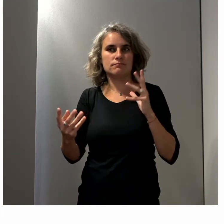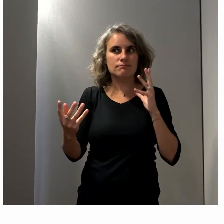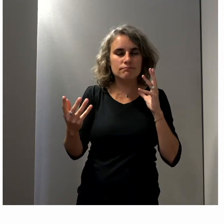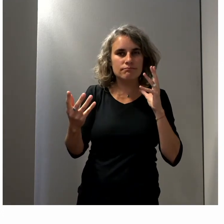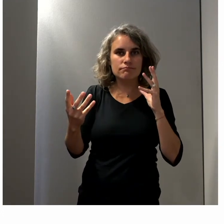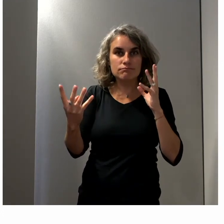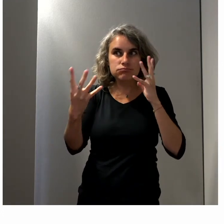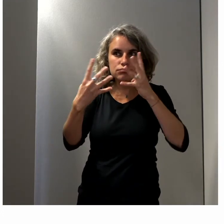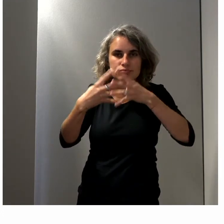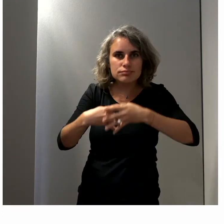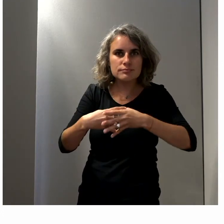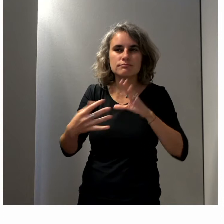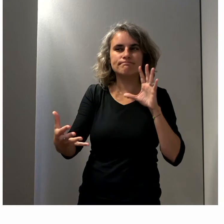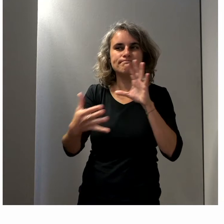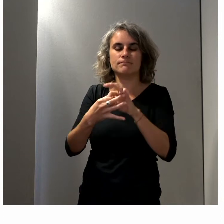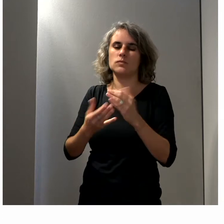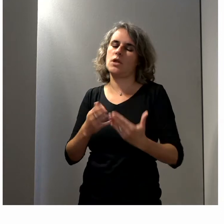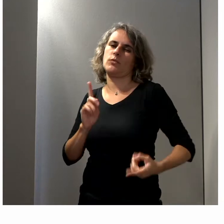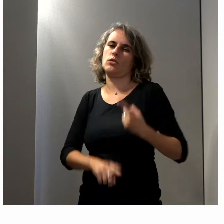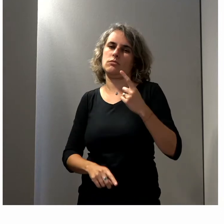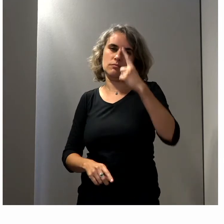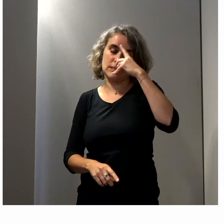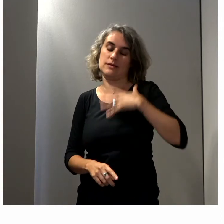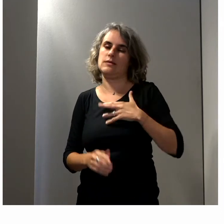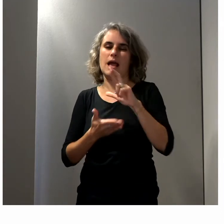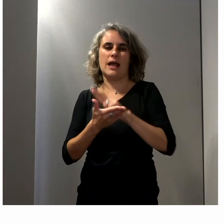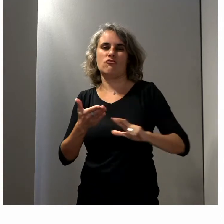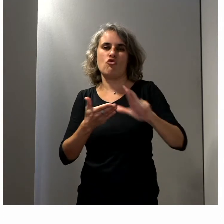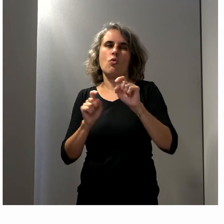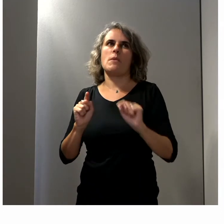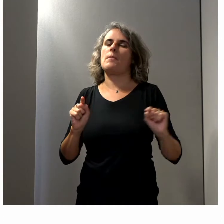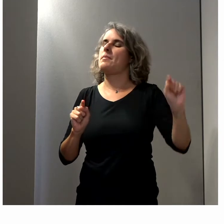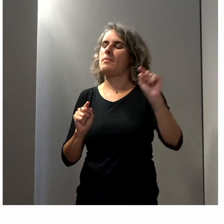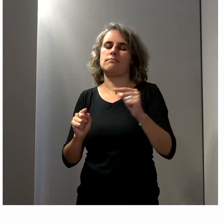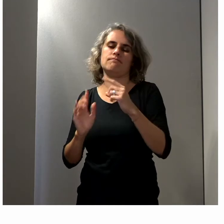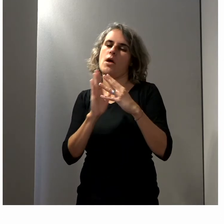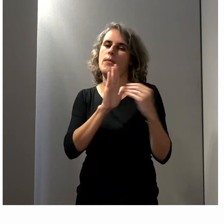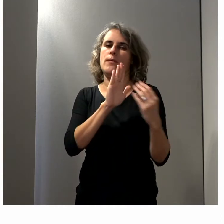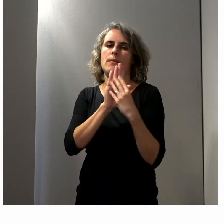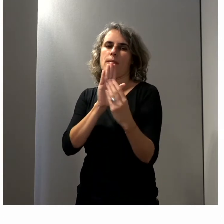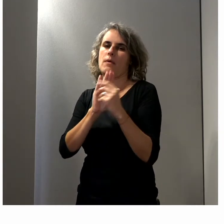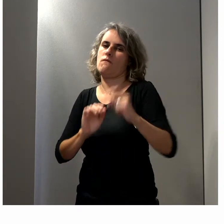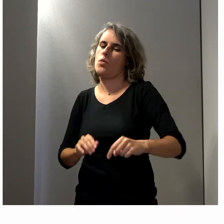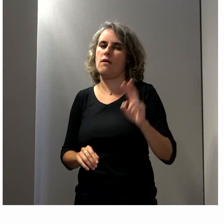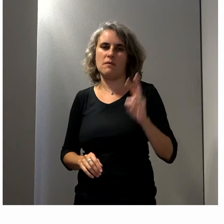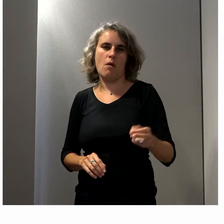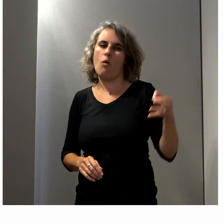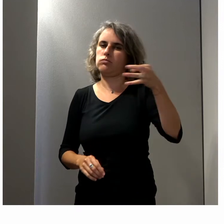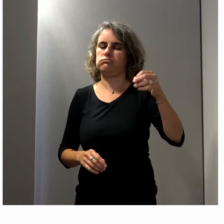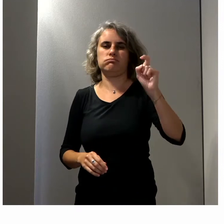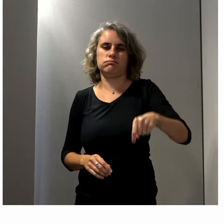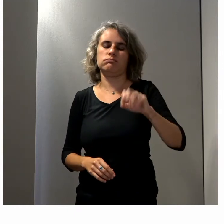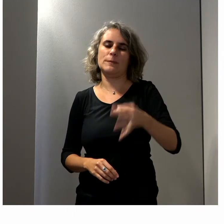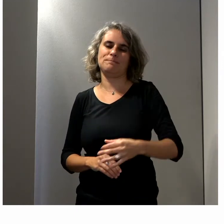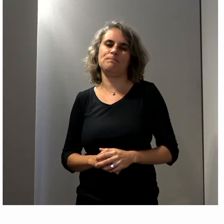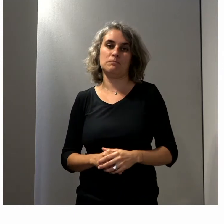je le souhaite pour toutes les régions et donc, je milite vraiment pour la systématisation de ce type d'organes au sein de